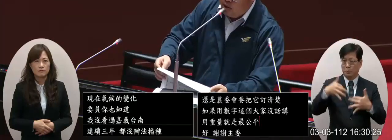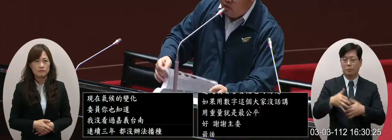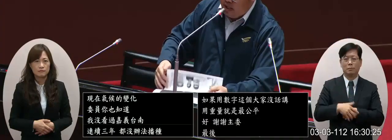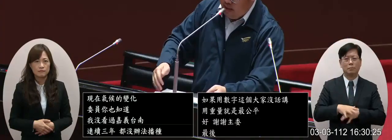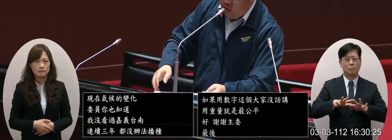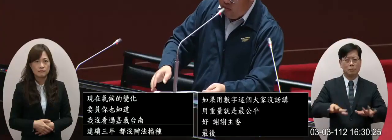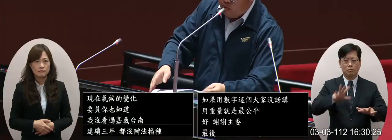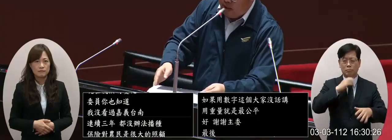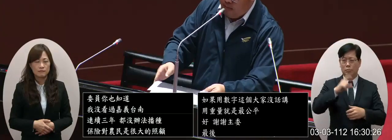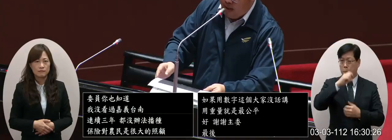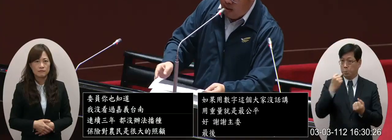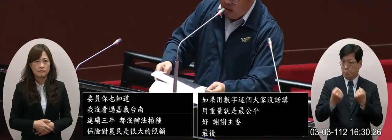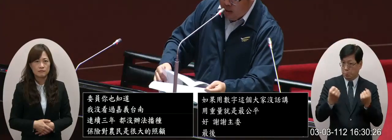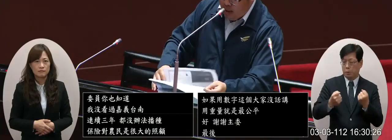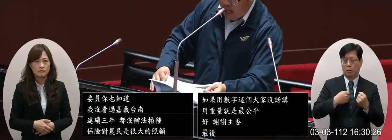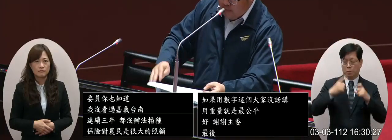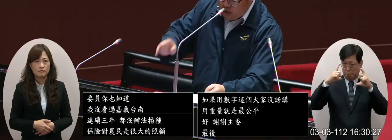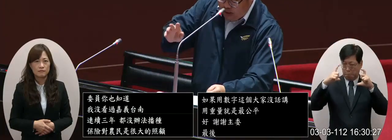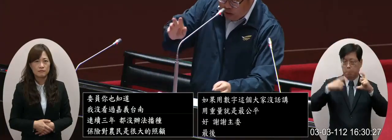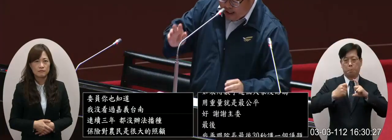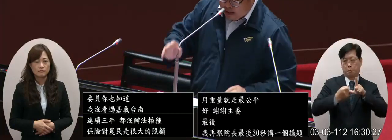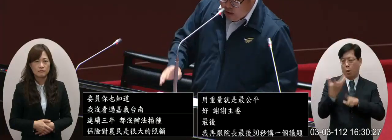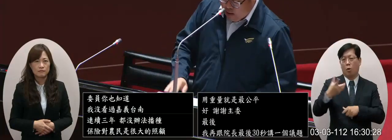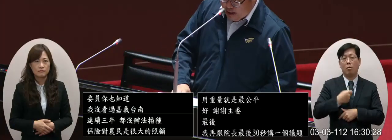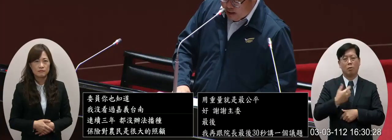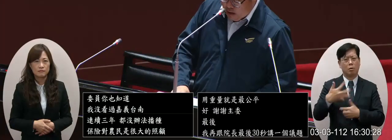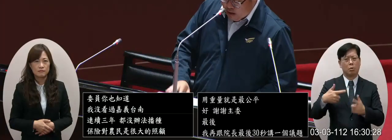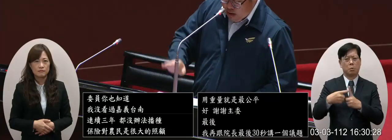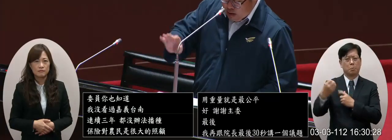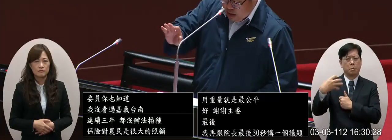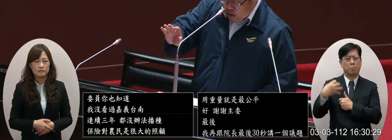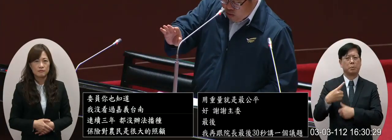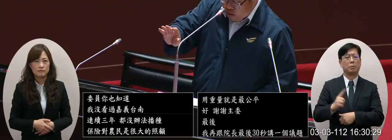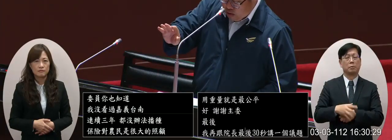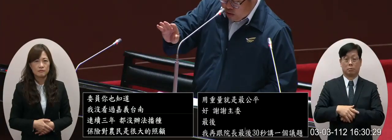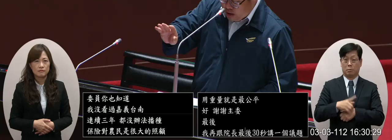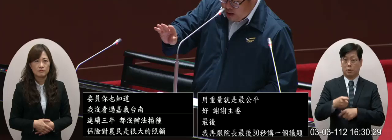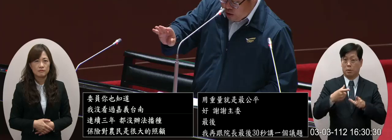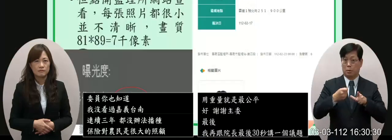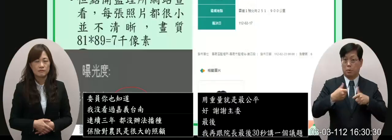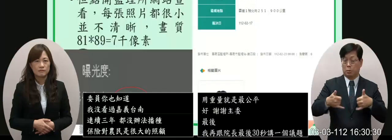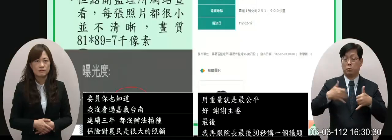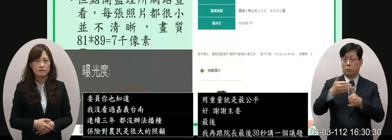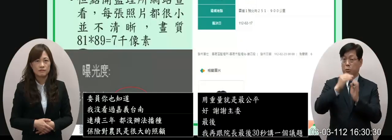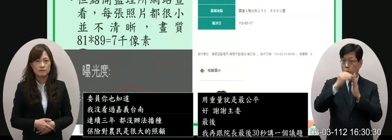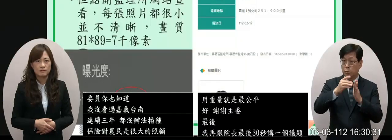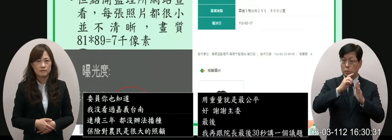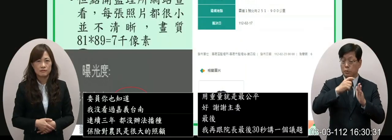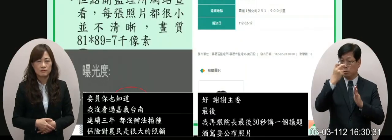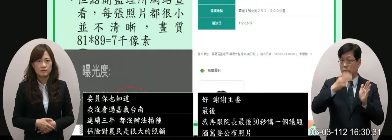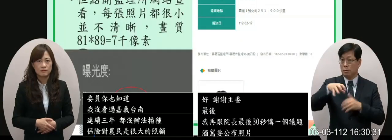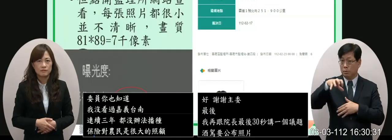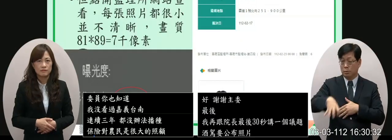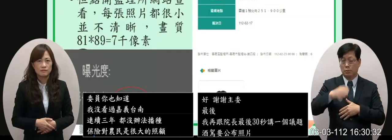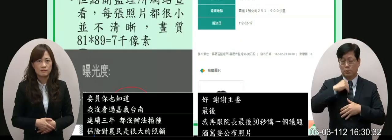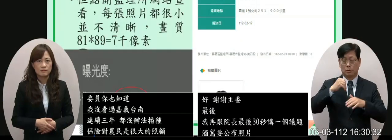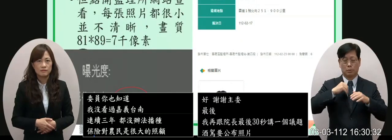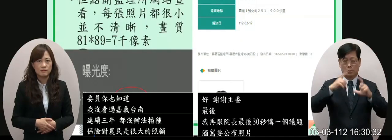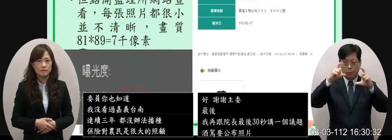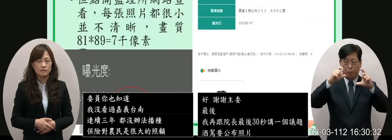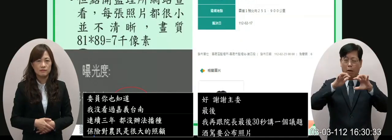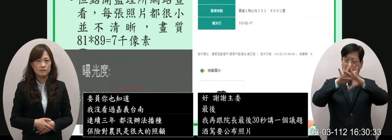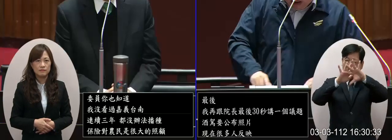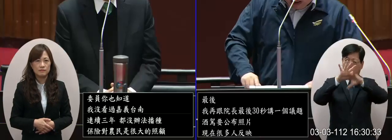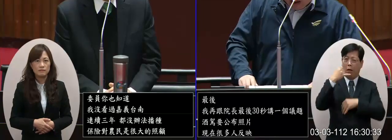就是我們現在酒駕要公佈照片但是現在很多人都要歡迎這公路總局今天所他公佈的照片解析度真的很差